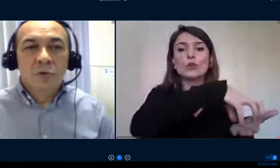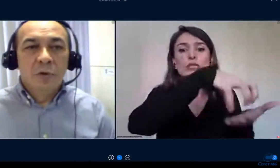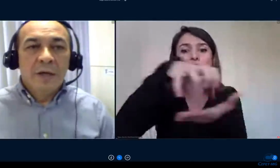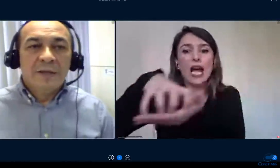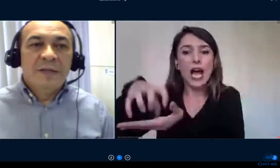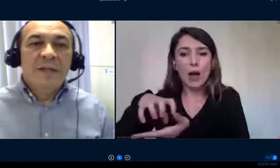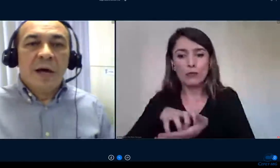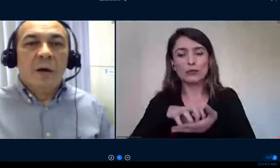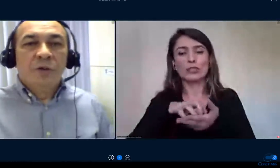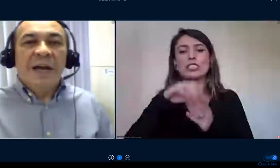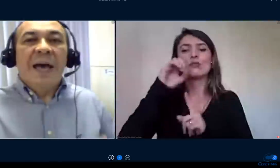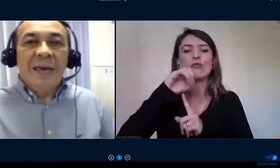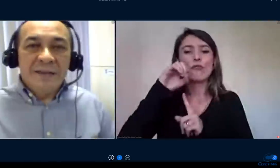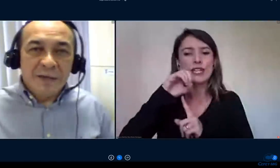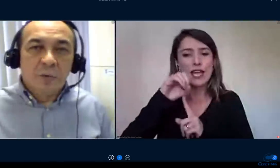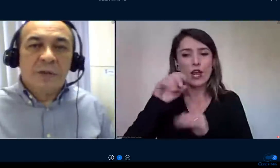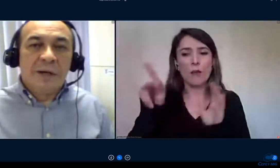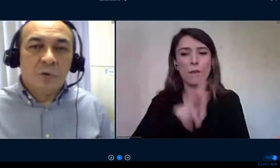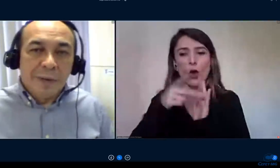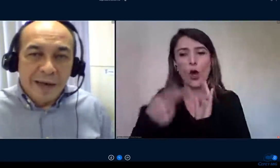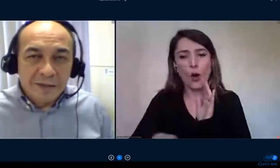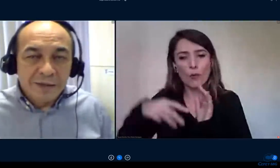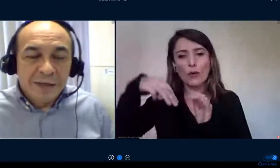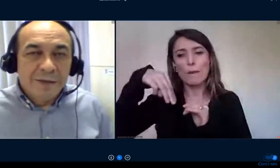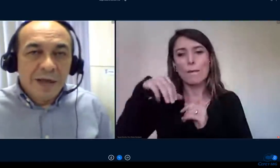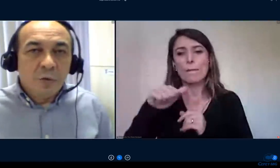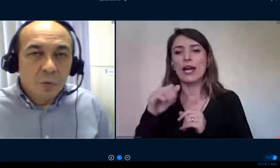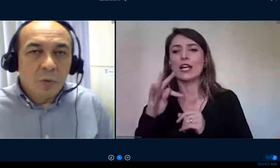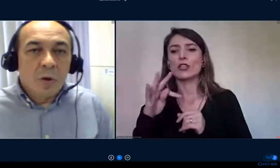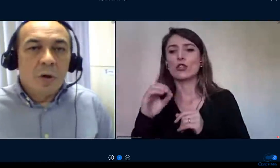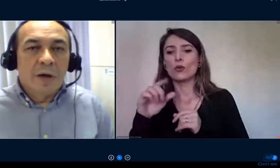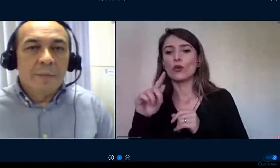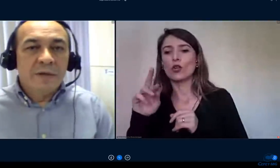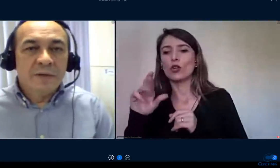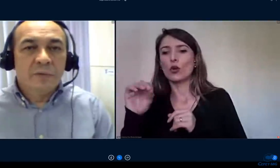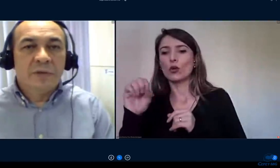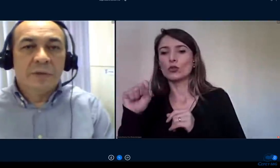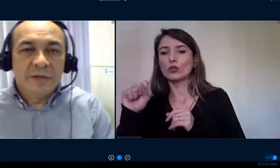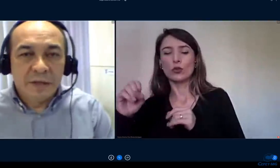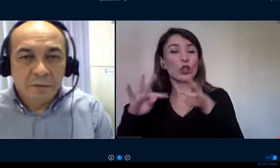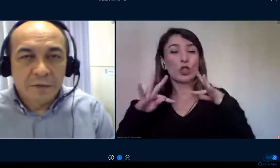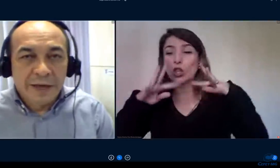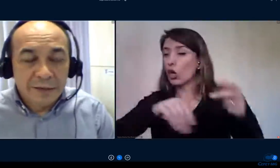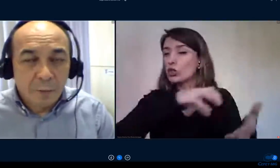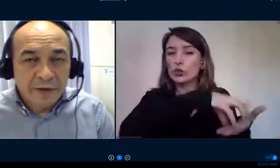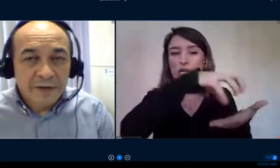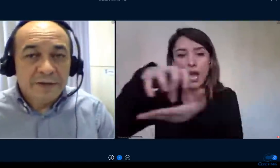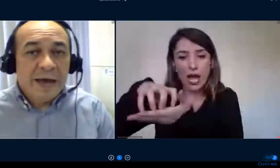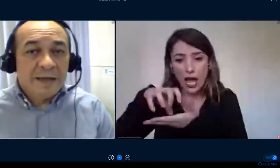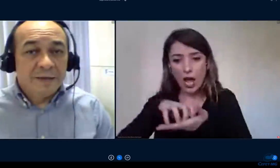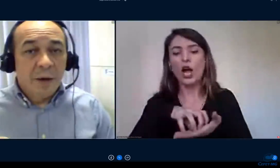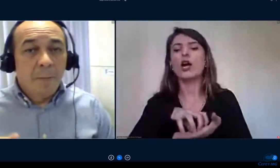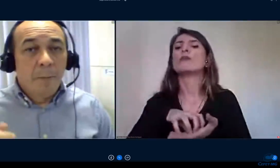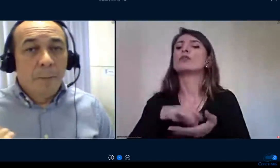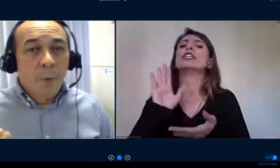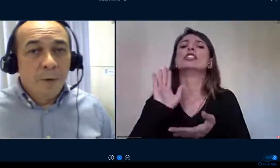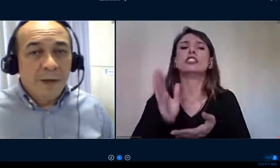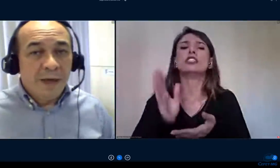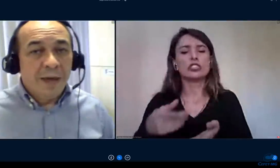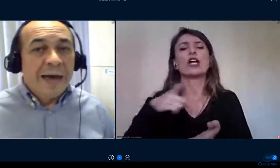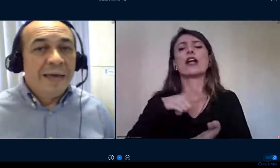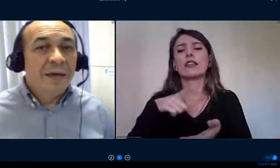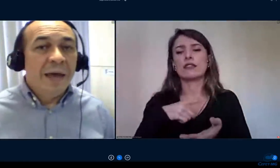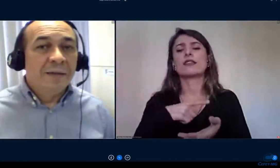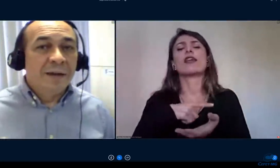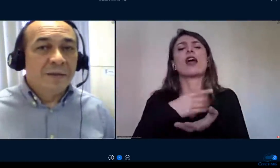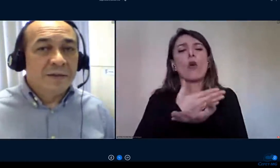Grosso se não já executando mais dentro de um cronograma de execução dessas atividades não presenciais. Por